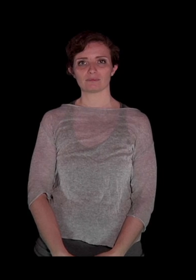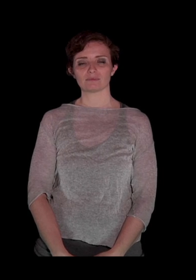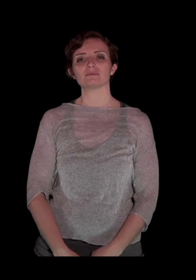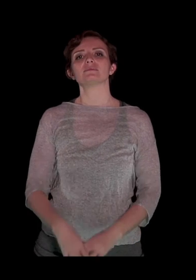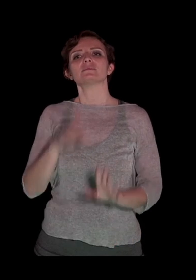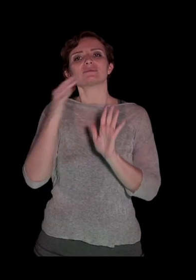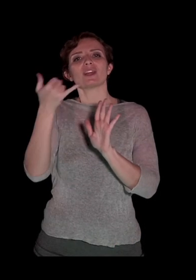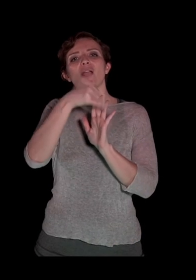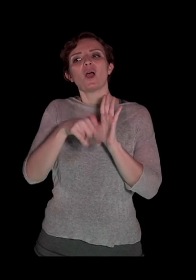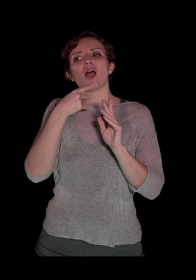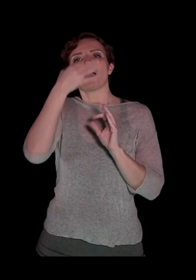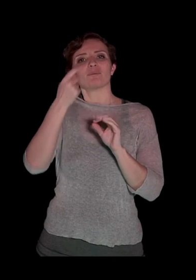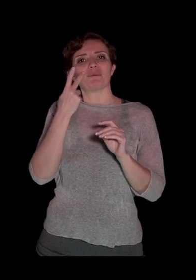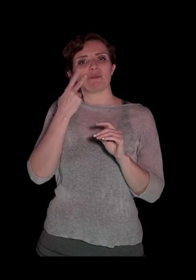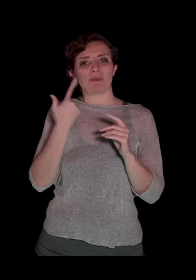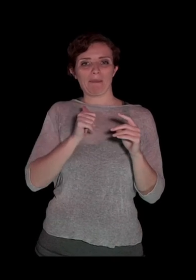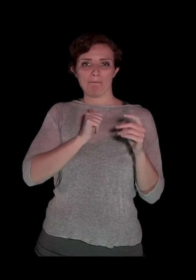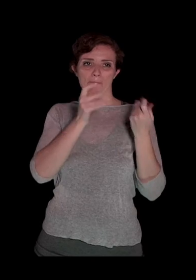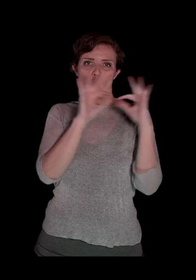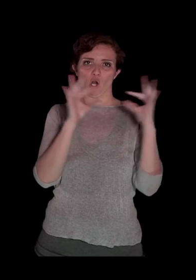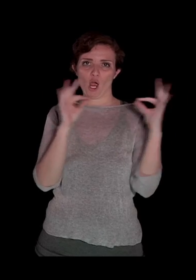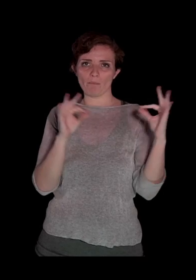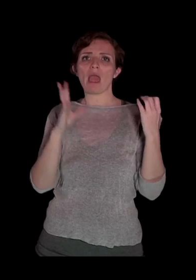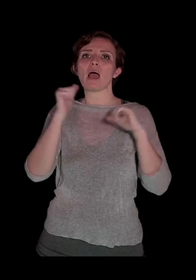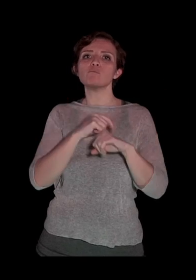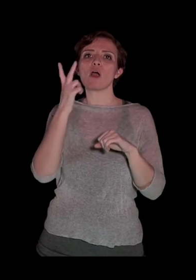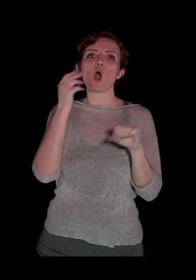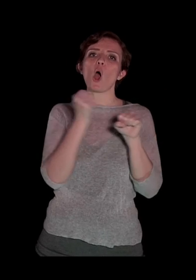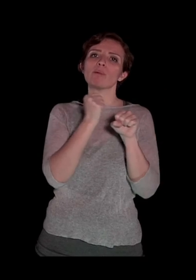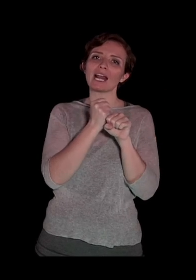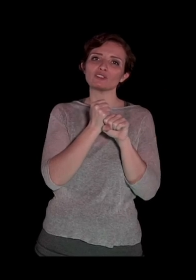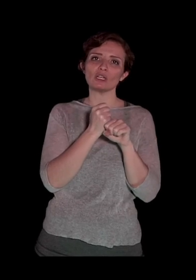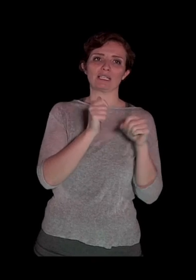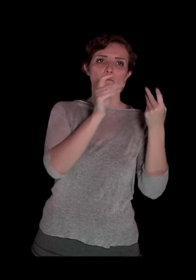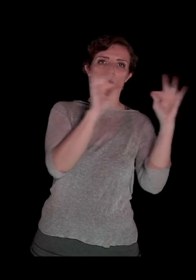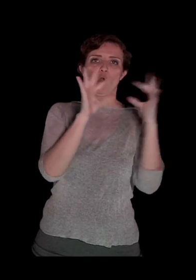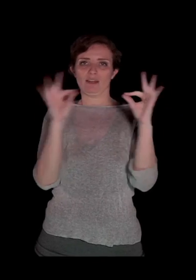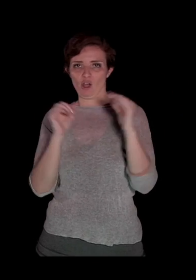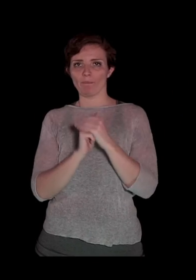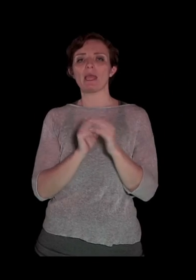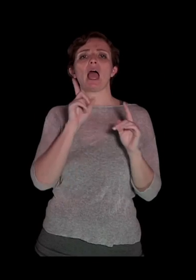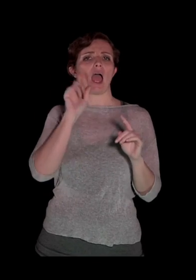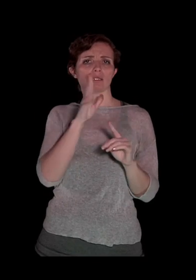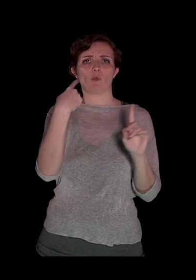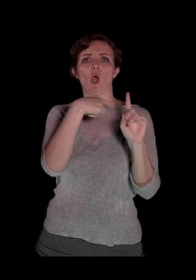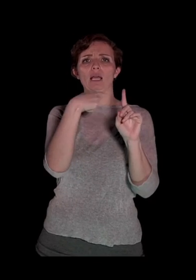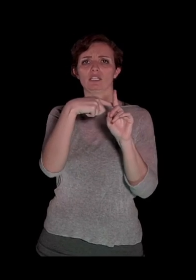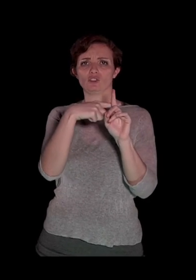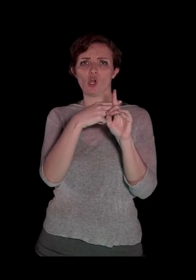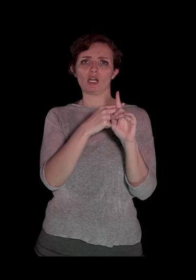Infine, così come abbiamo visto per i monomi, è possibile andare a definire le operazioni anche tra i polinomi, ad esempio l'addizione, quindi la somma di due polinomi non è altro che un